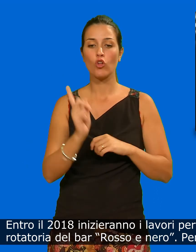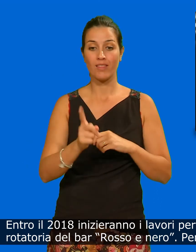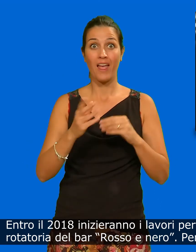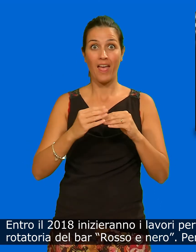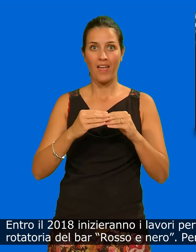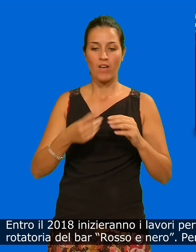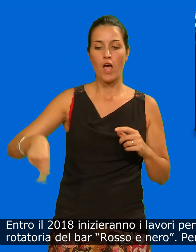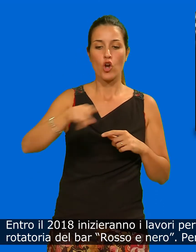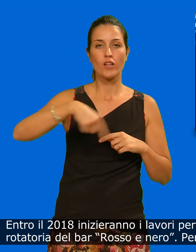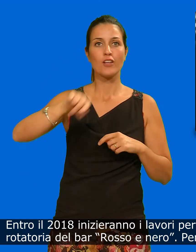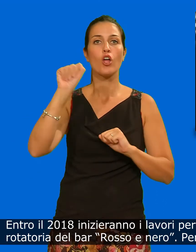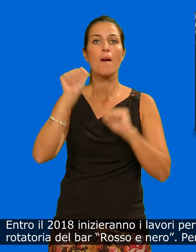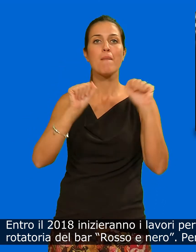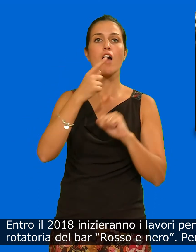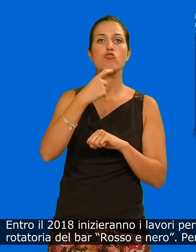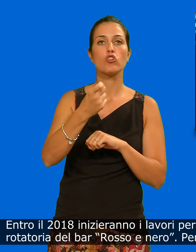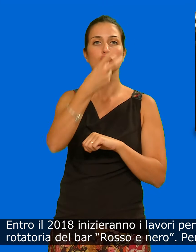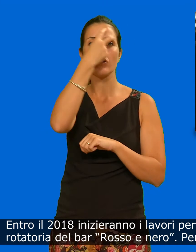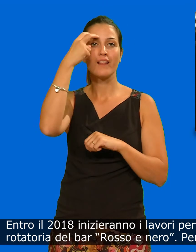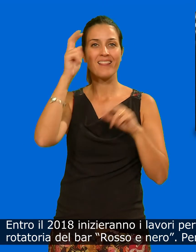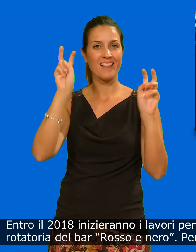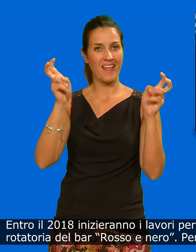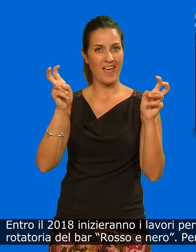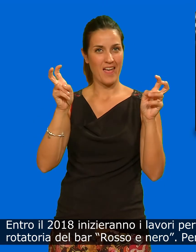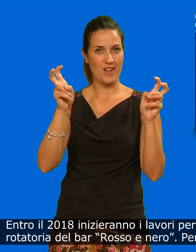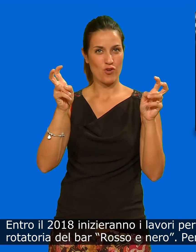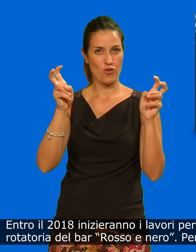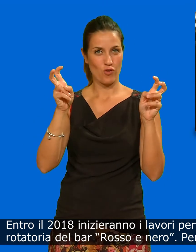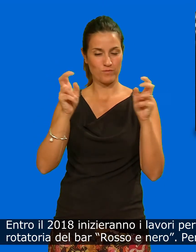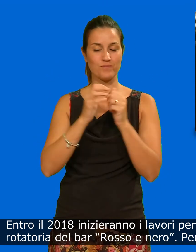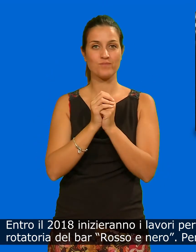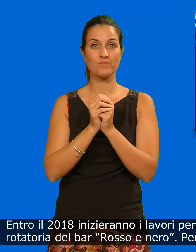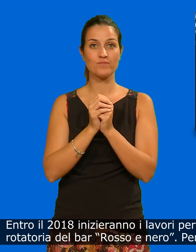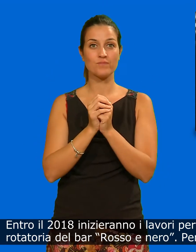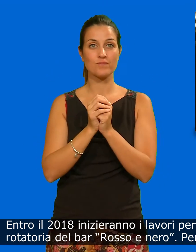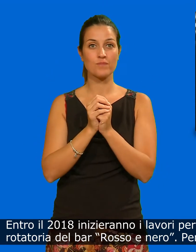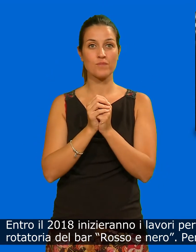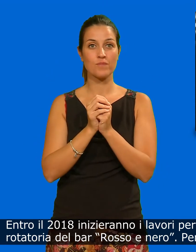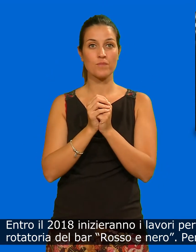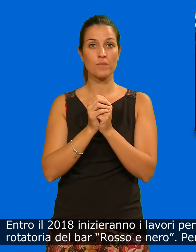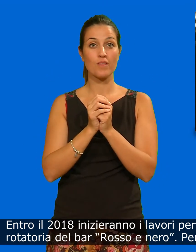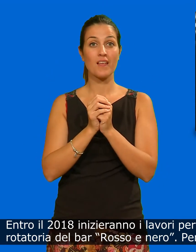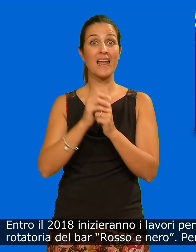della rotatoria del bar rosso e nero per velocizzare i tempi